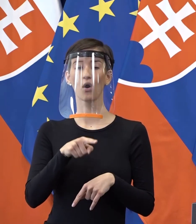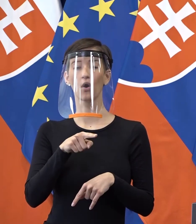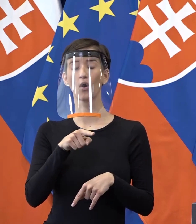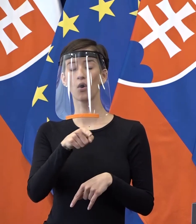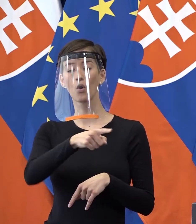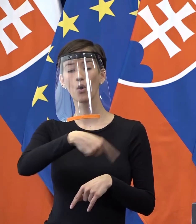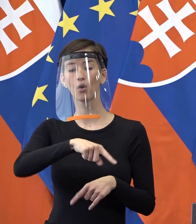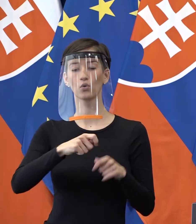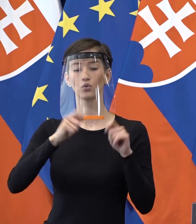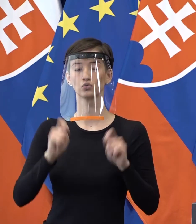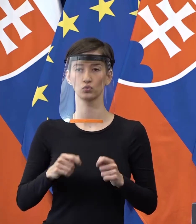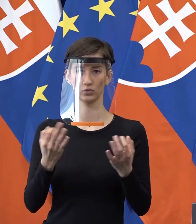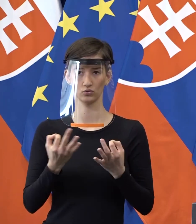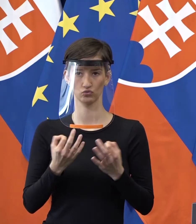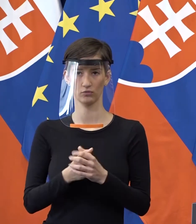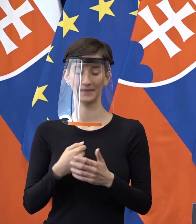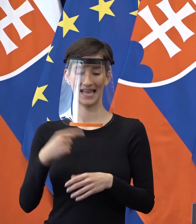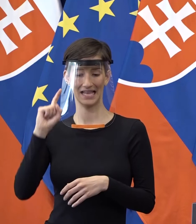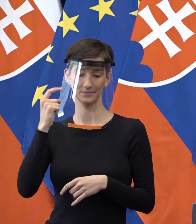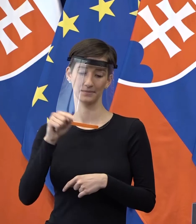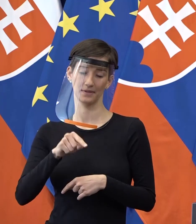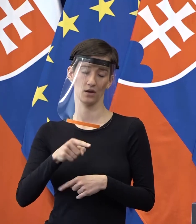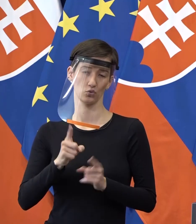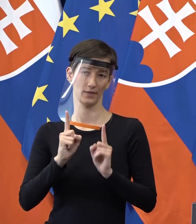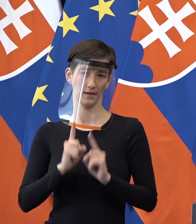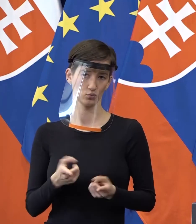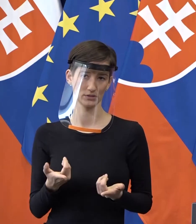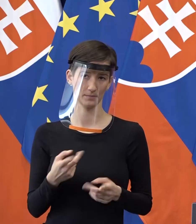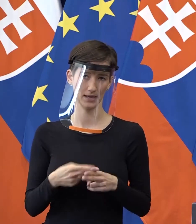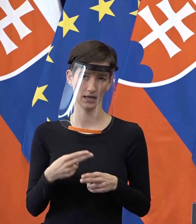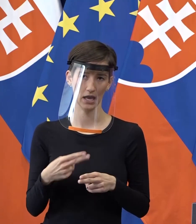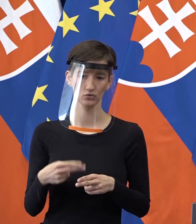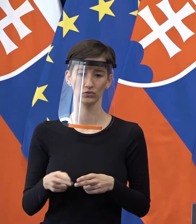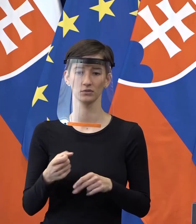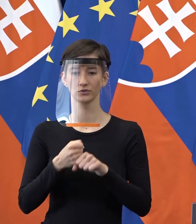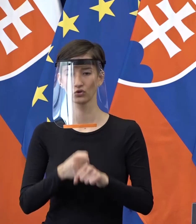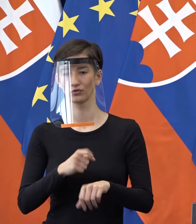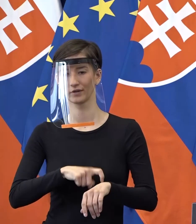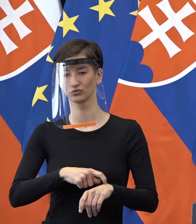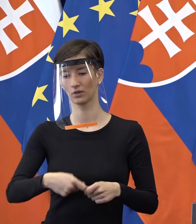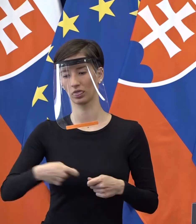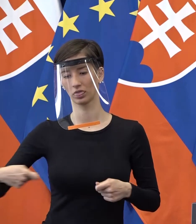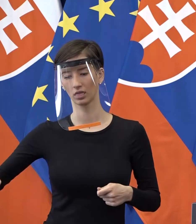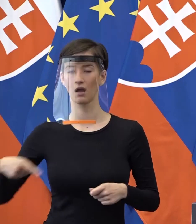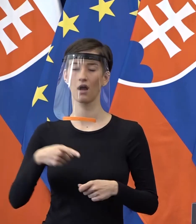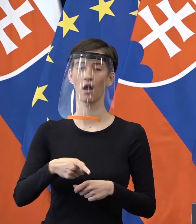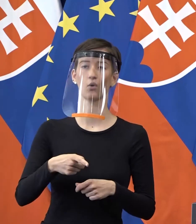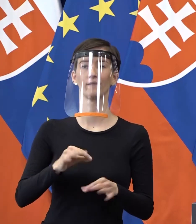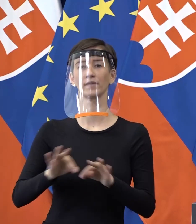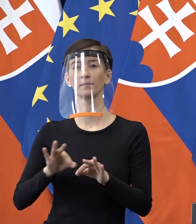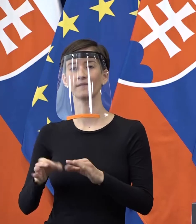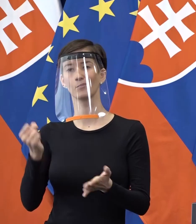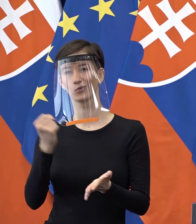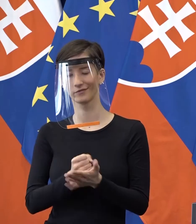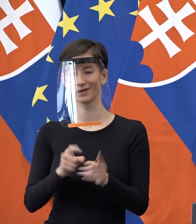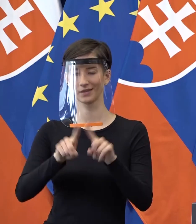ísť. Môj som názor je, že by to sme nemuseli takto ľudí zdržovať, tým, že by si takéto potvrdenie vybavovali. Ale keď sa